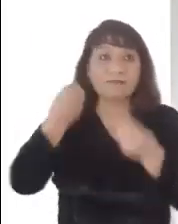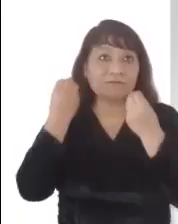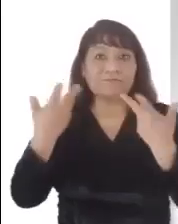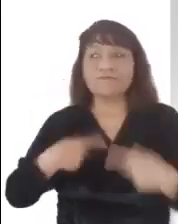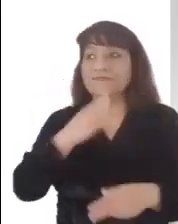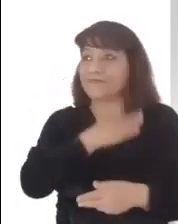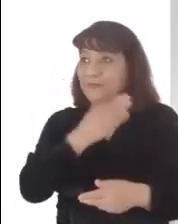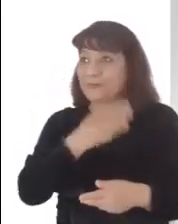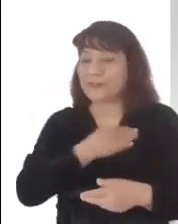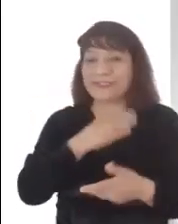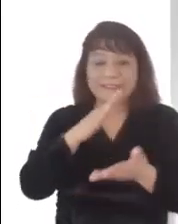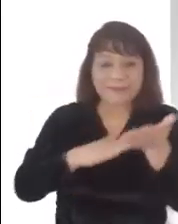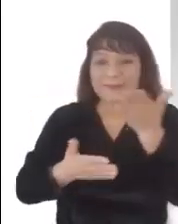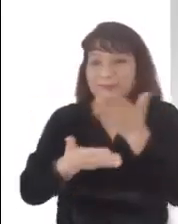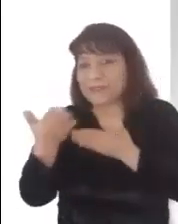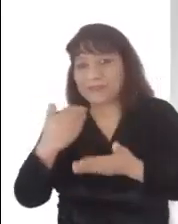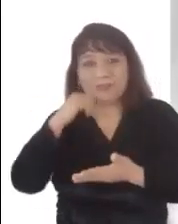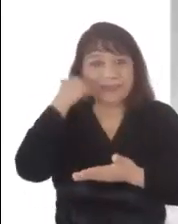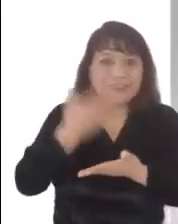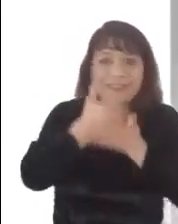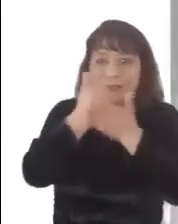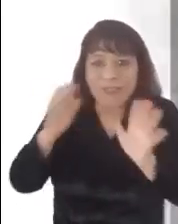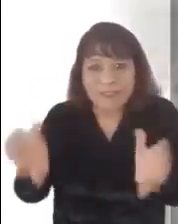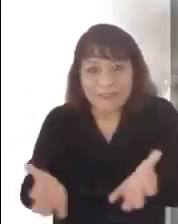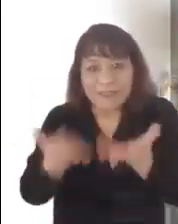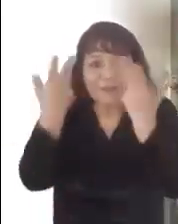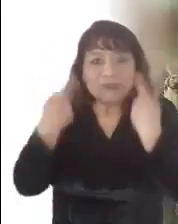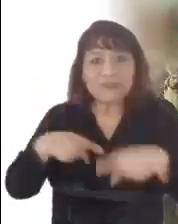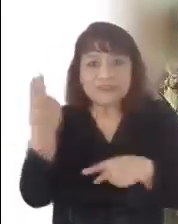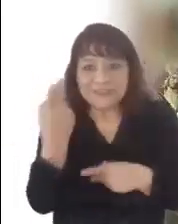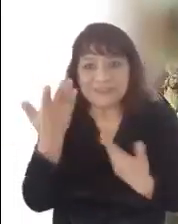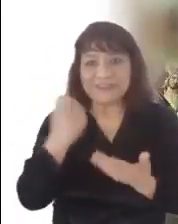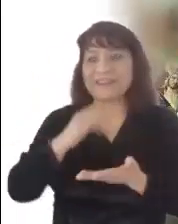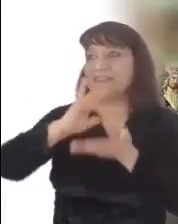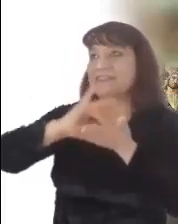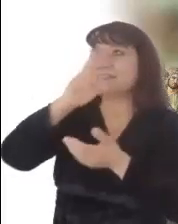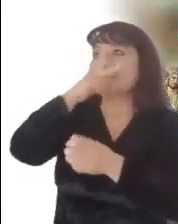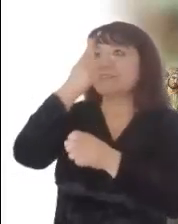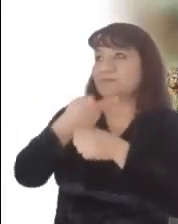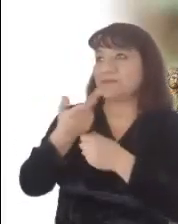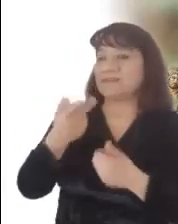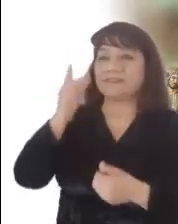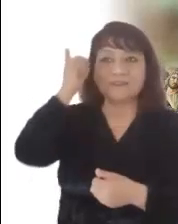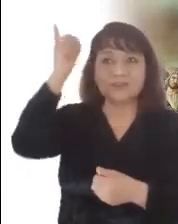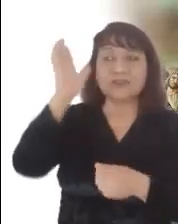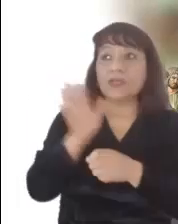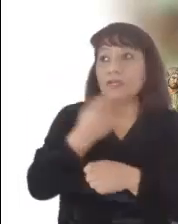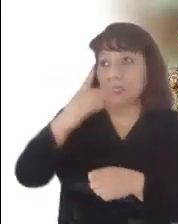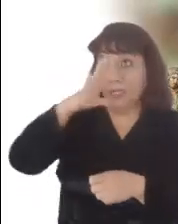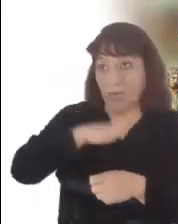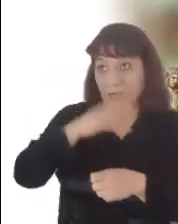generosas que abren sus manos para levantar al necesitado. Gracias Padre